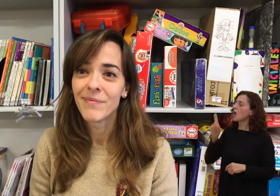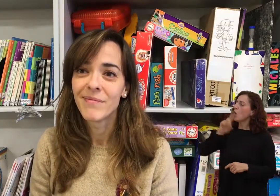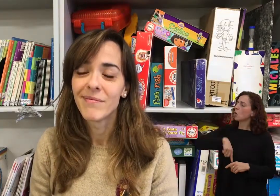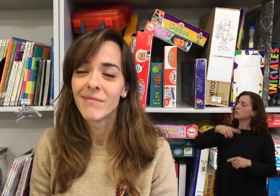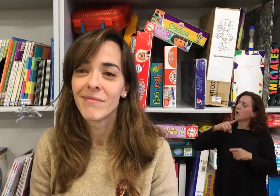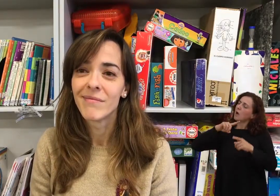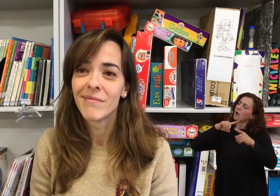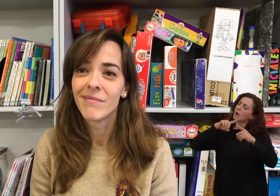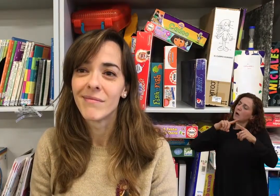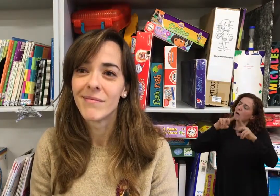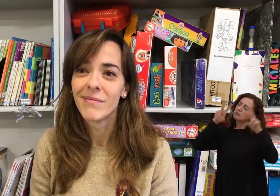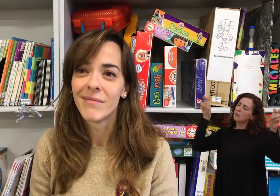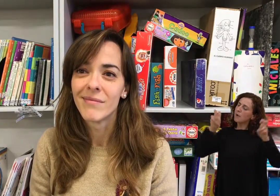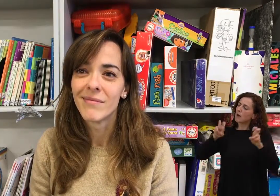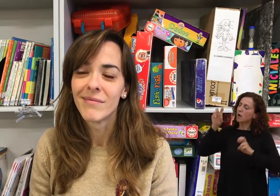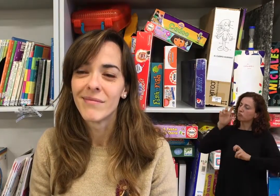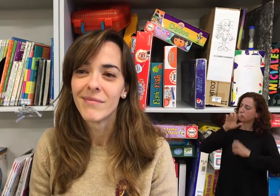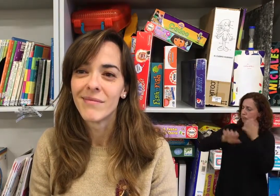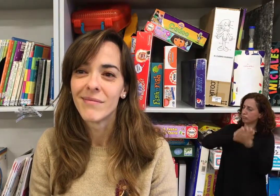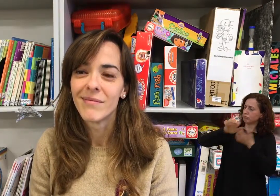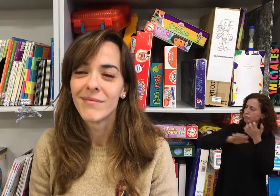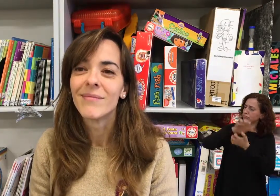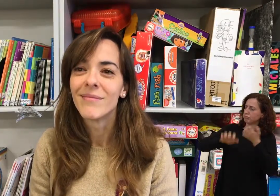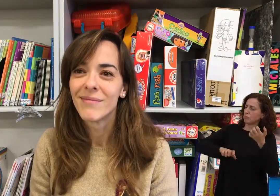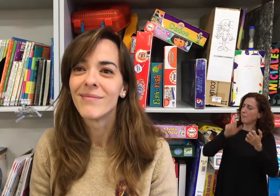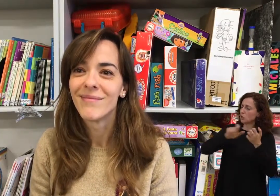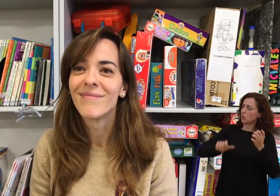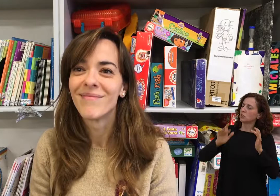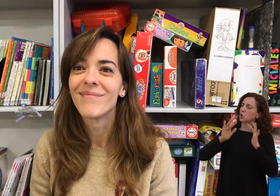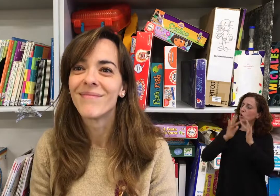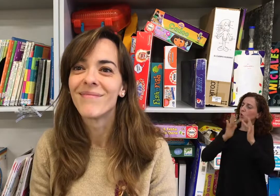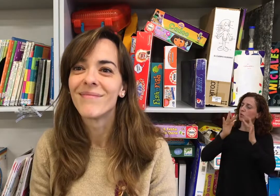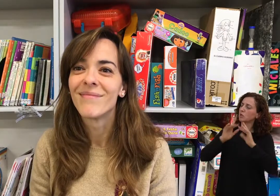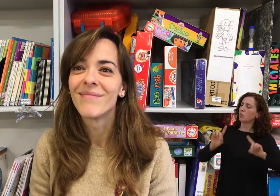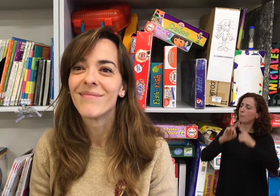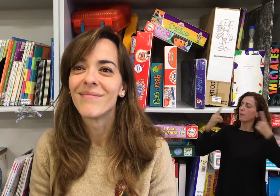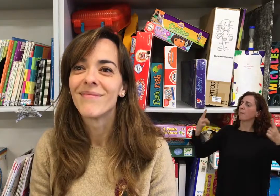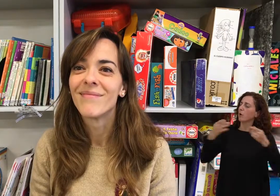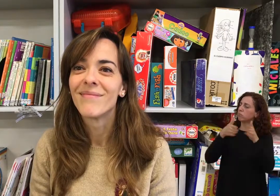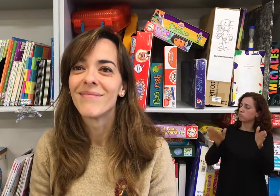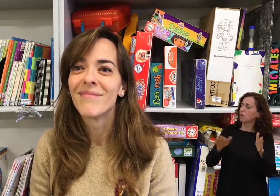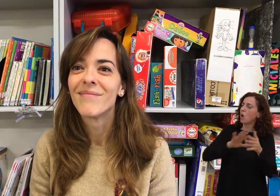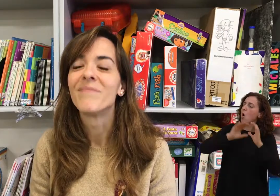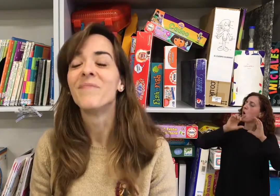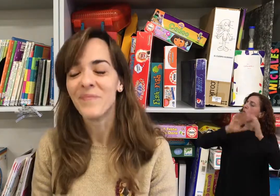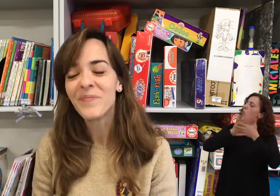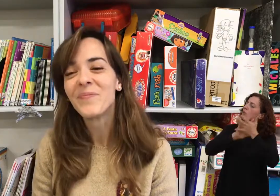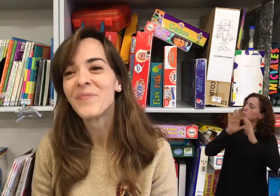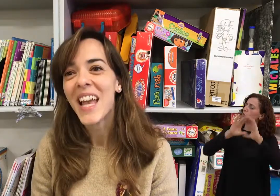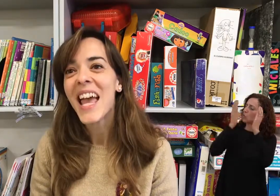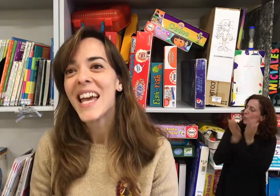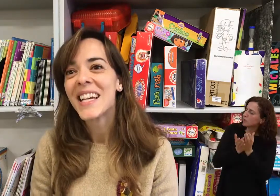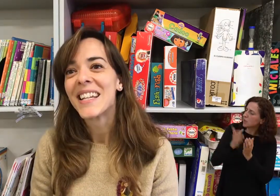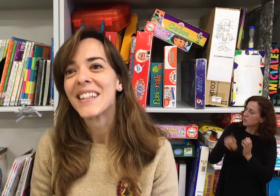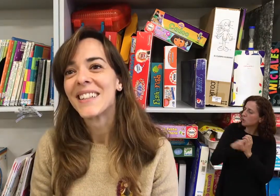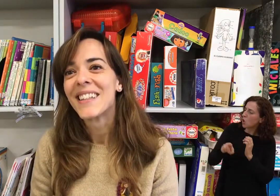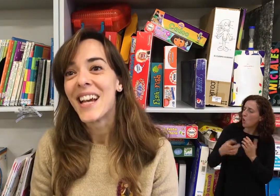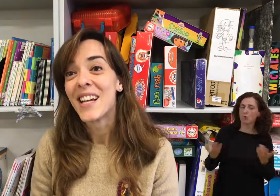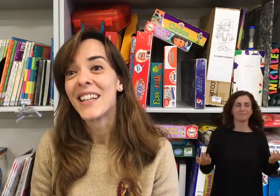controvertida, sobre todo para gente que tiene un primer contacto con la lengua de signos, es si es universal. Entonces, ¿lo es?